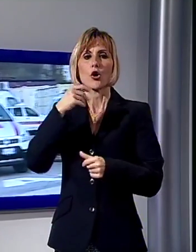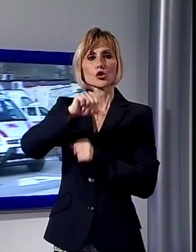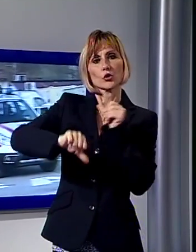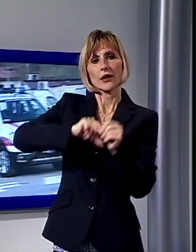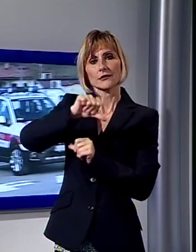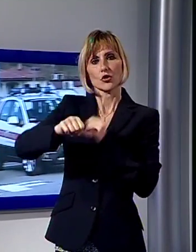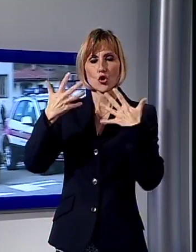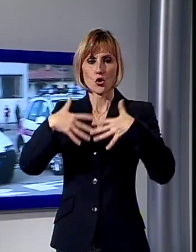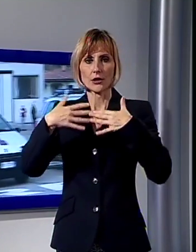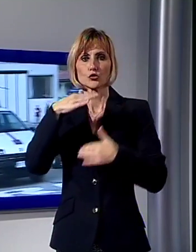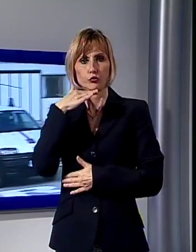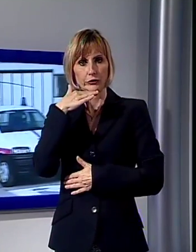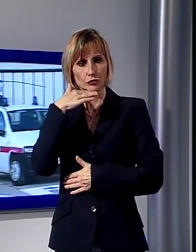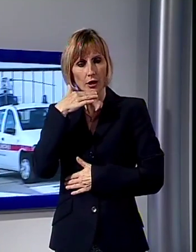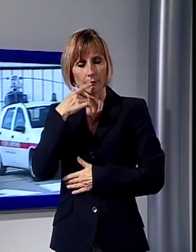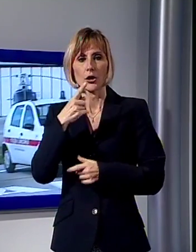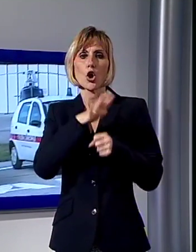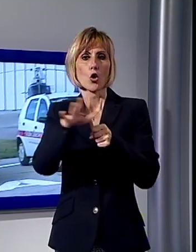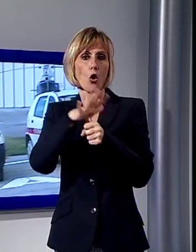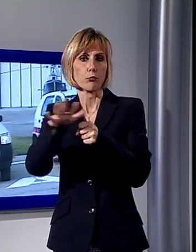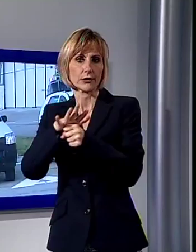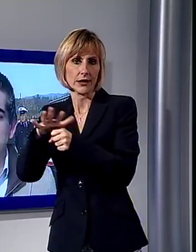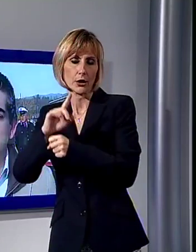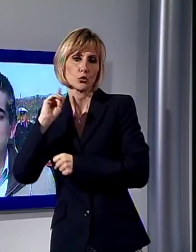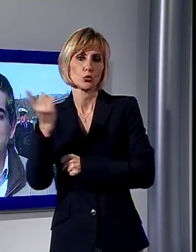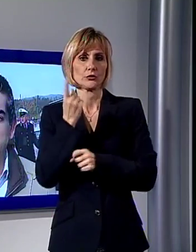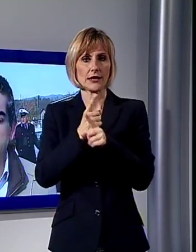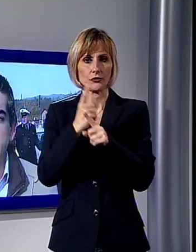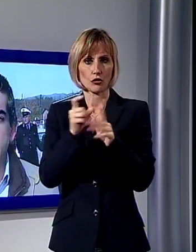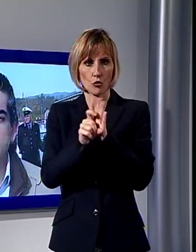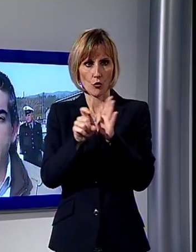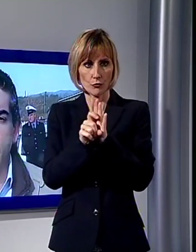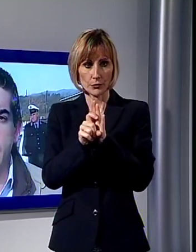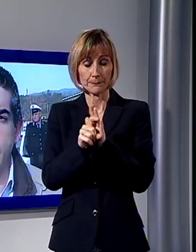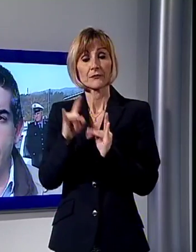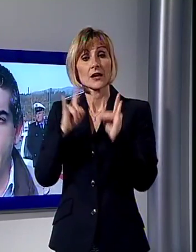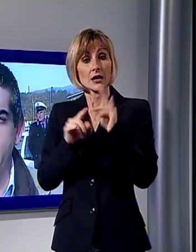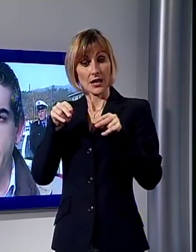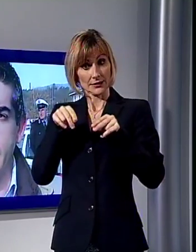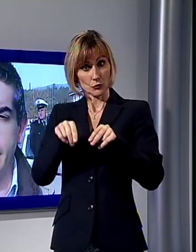sufficiente per coprire tutte le esigenze dei Comuni, ecco con Castelnuovo questo oggi è possibile.